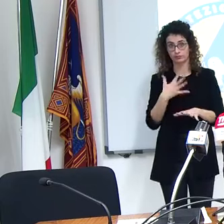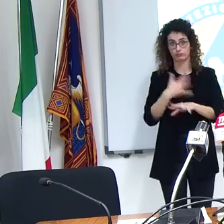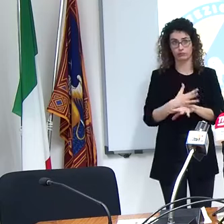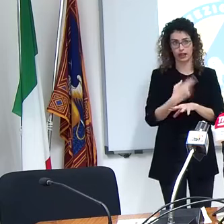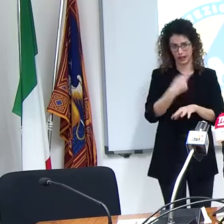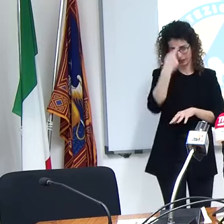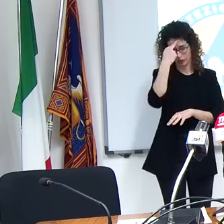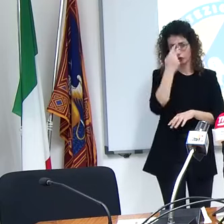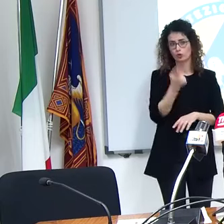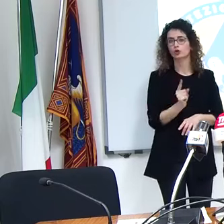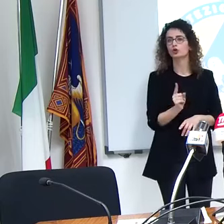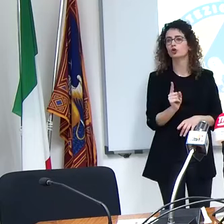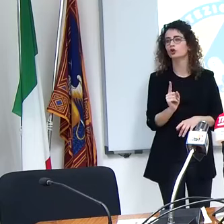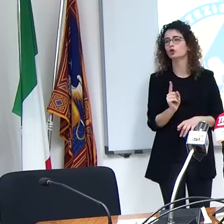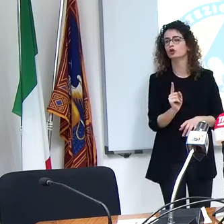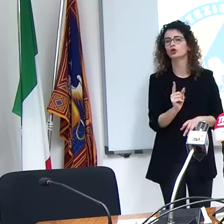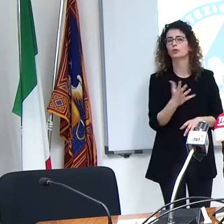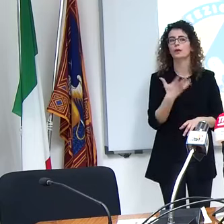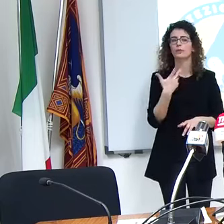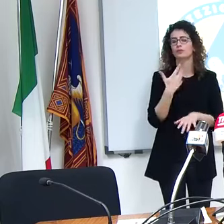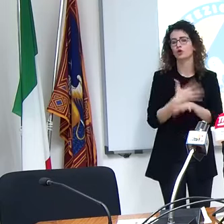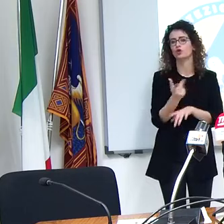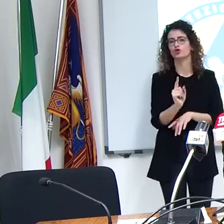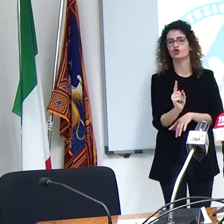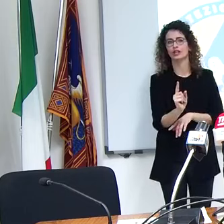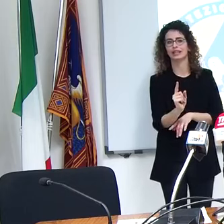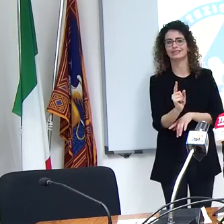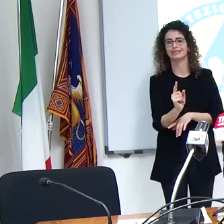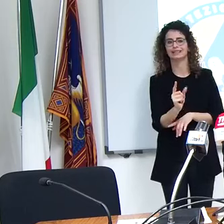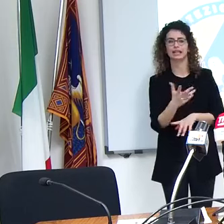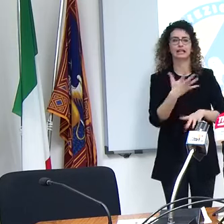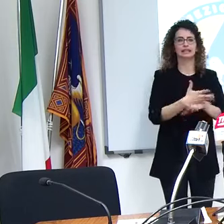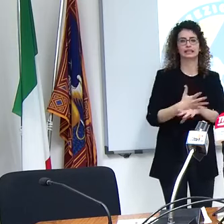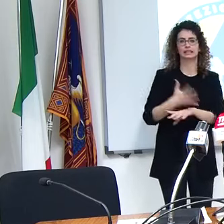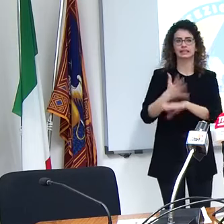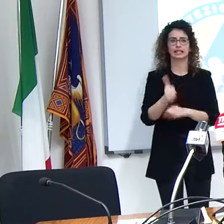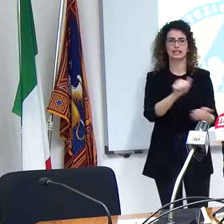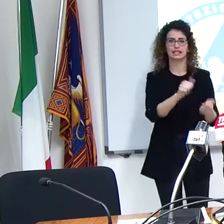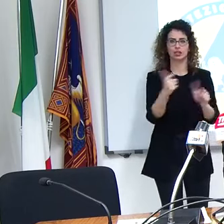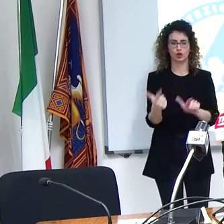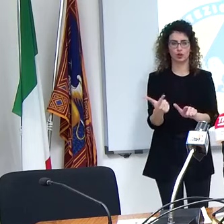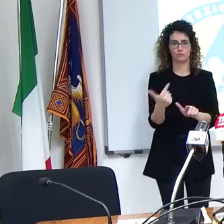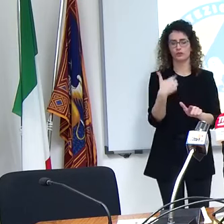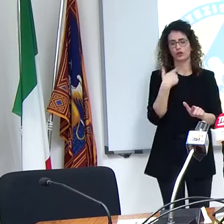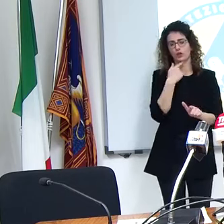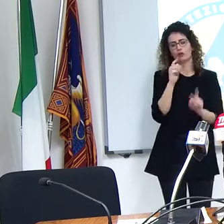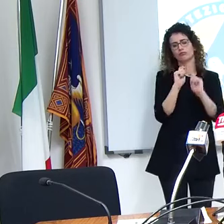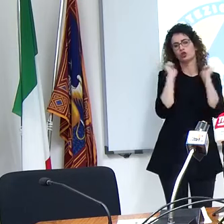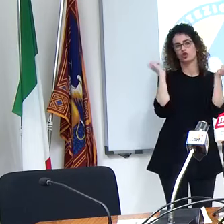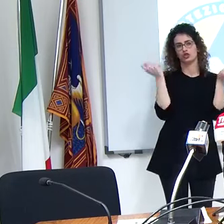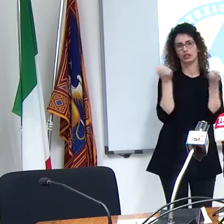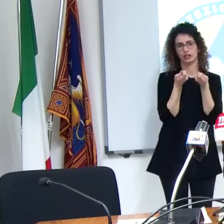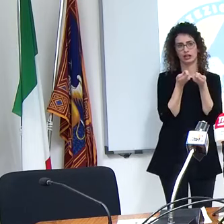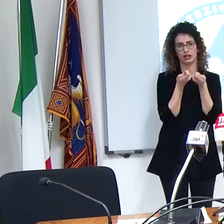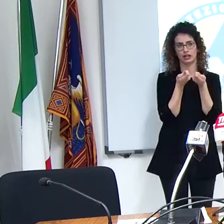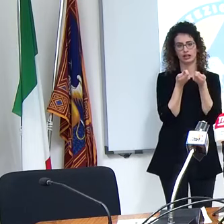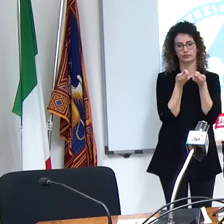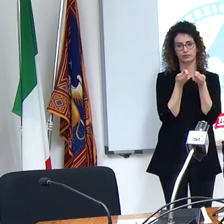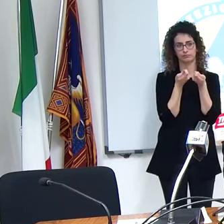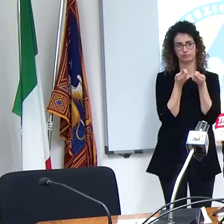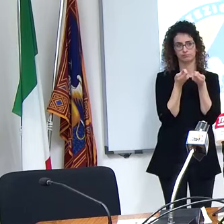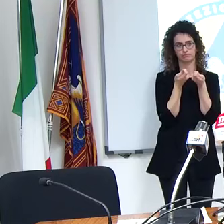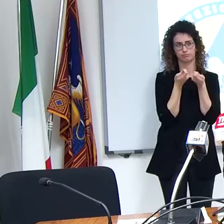dicendo che non c'entra che si intervengano io sto parlando genericamente cioè dicono